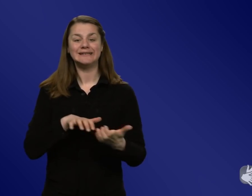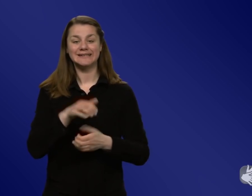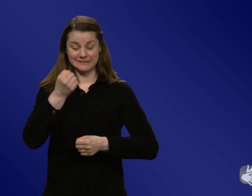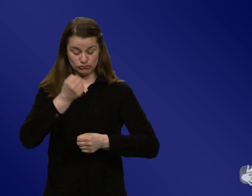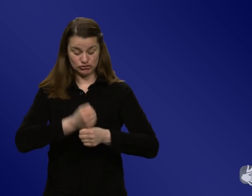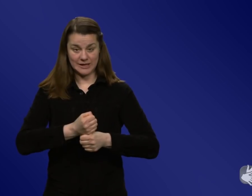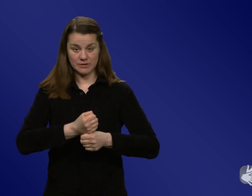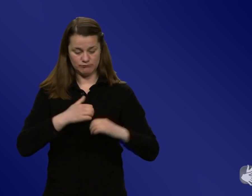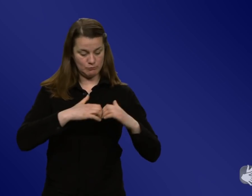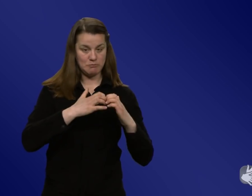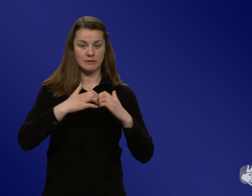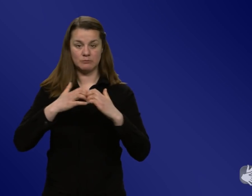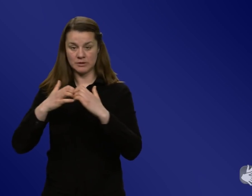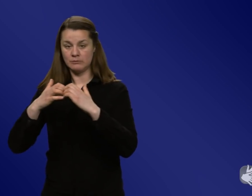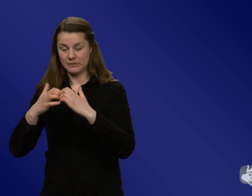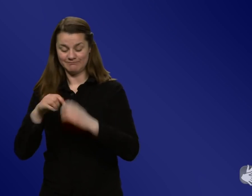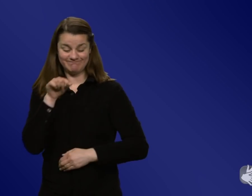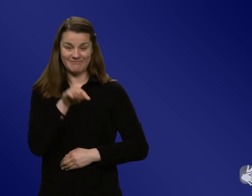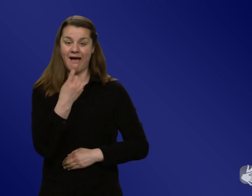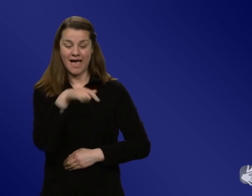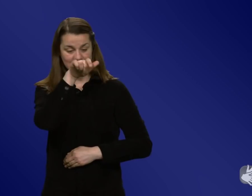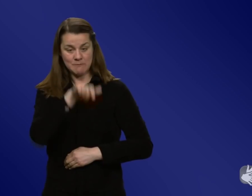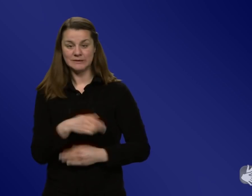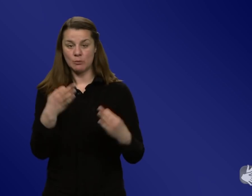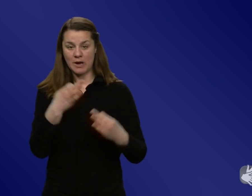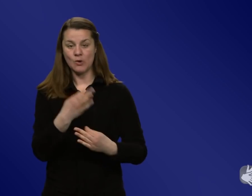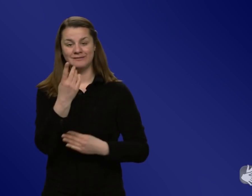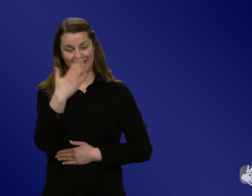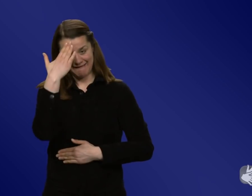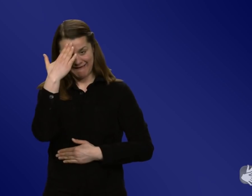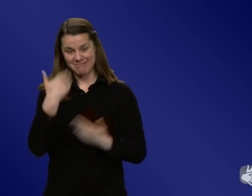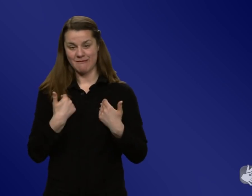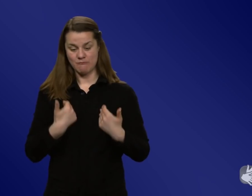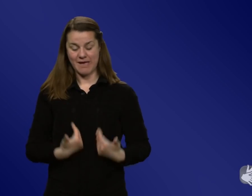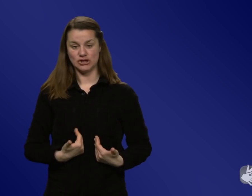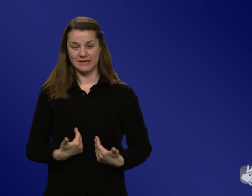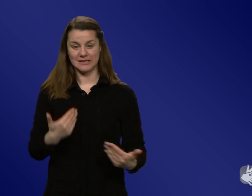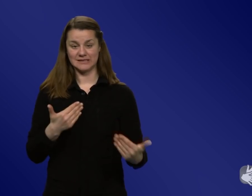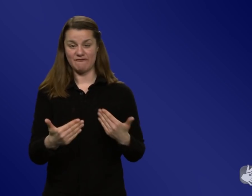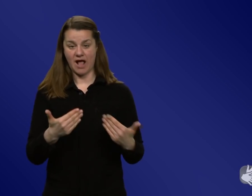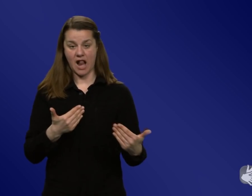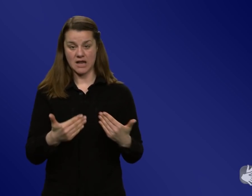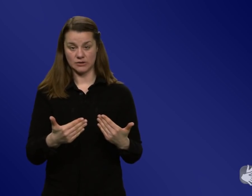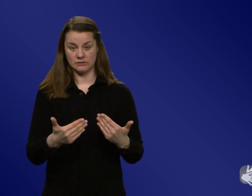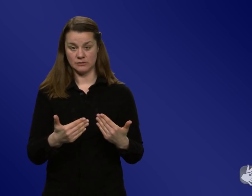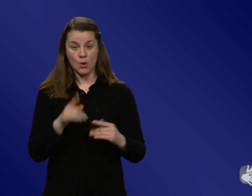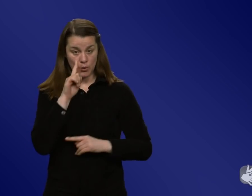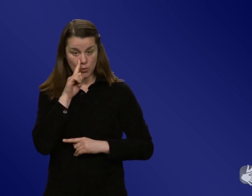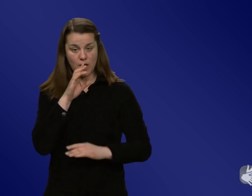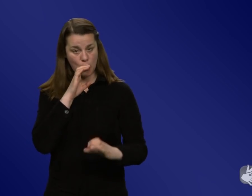deutlich jemanden, der sich mit menschlichem Verhalten auskennt. Nicht nur Kommunikation, das ist irgendwie ein